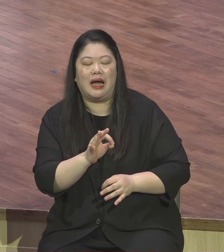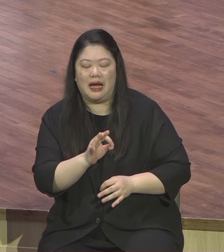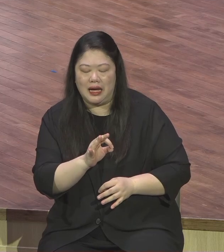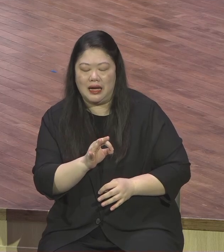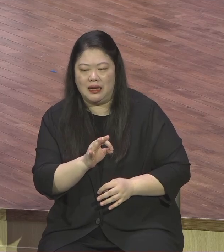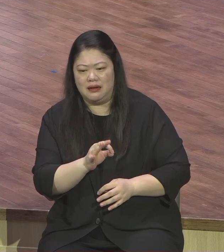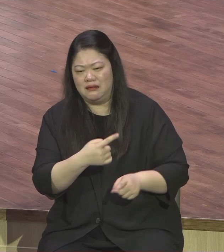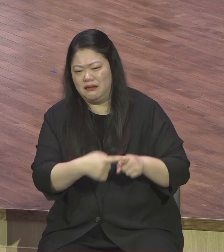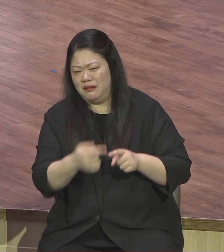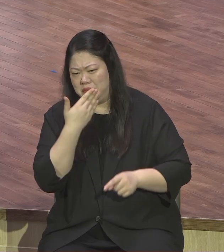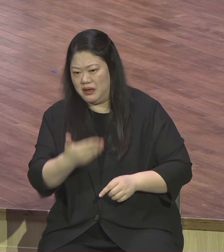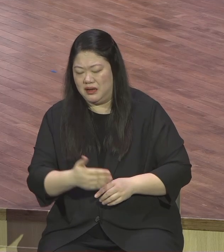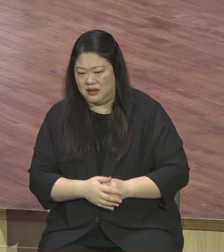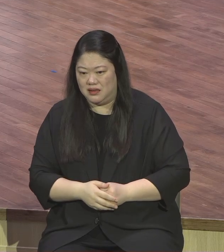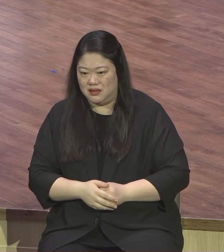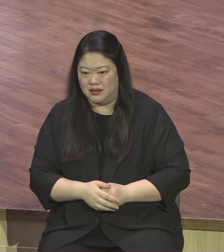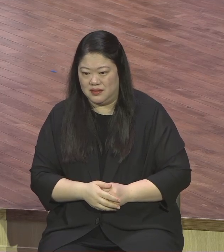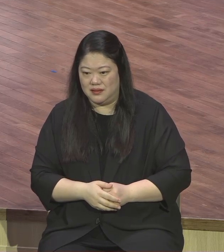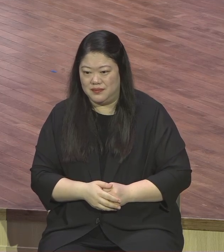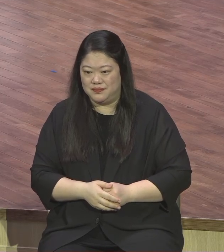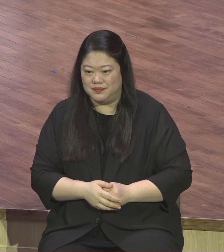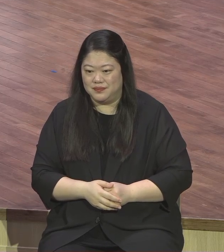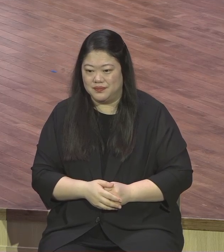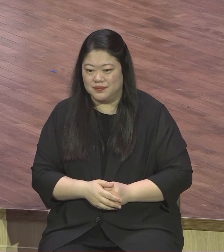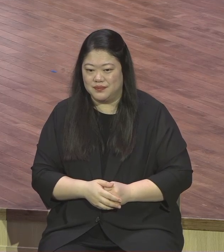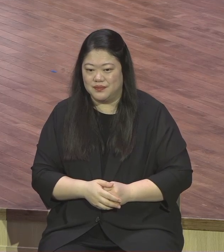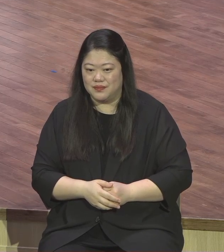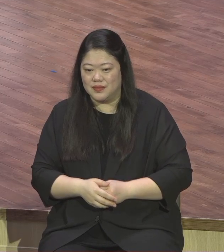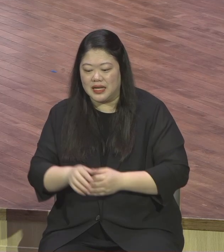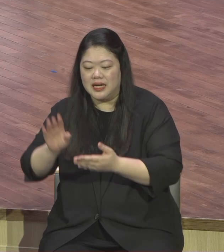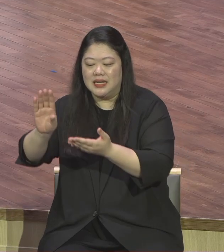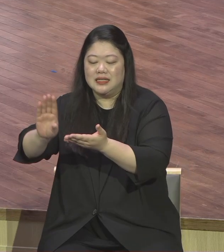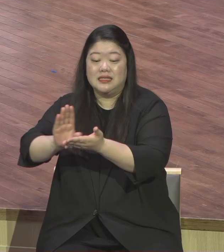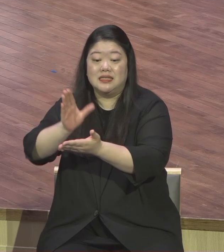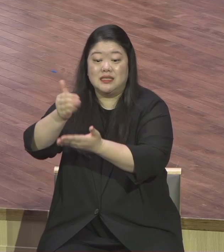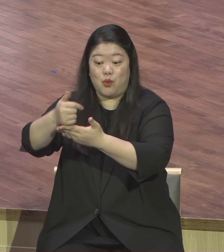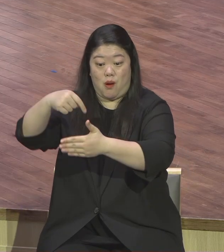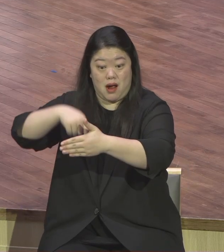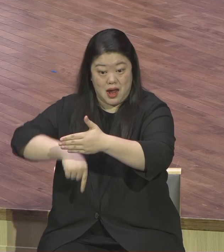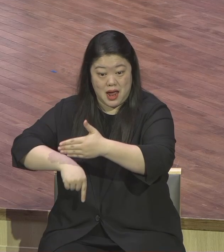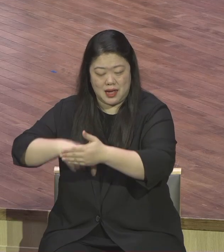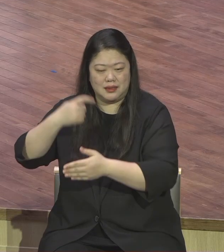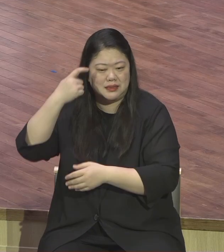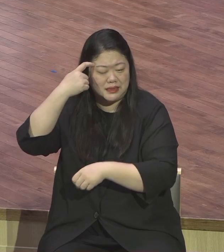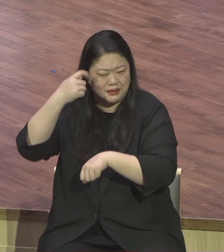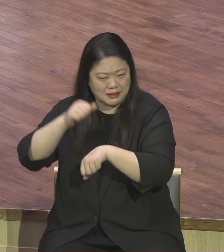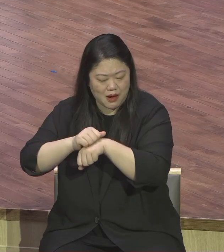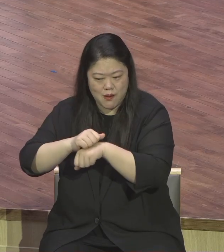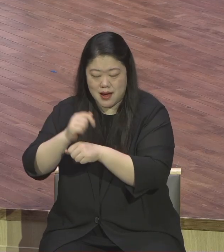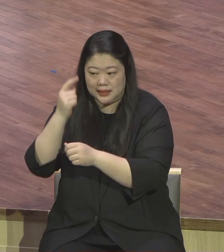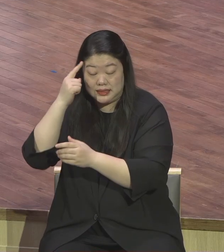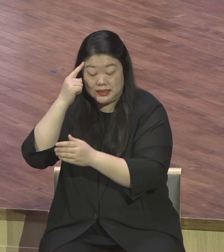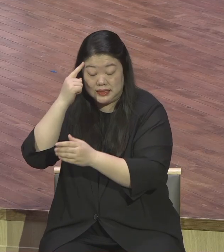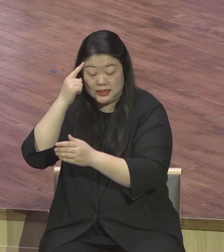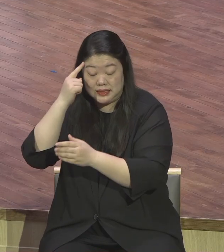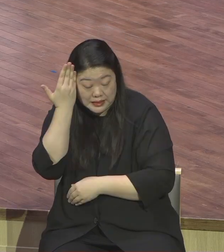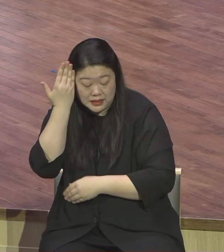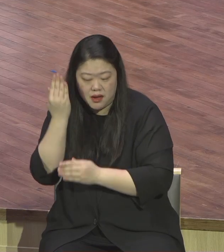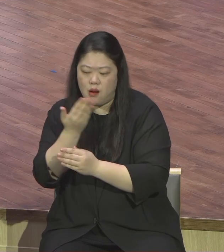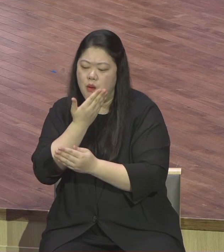하나님의 비밀인 이 그리스도 안에 뭐가 있다고요 지혜와 지식과 보화가 감추어져 있다